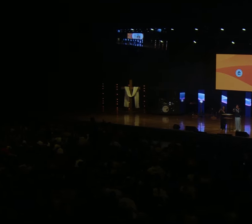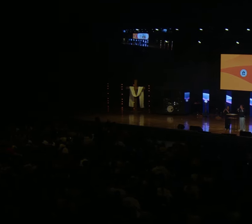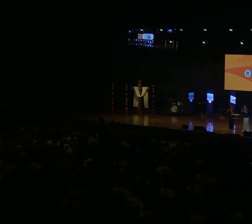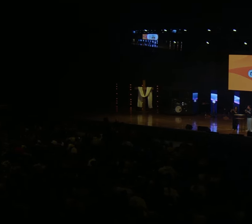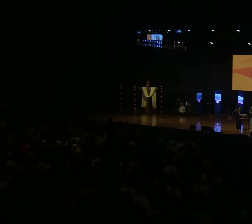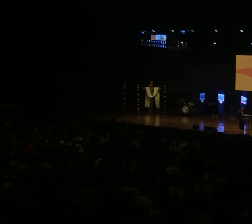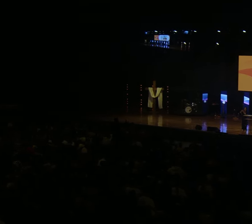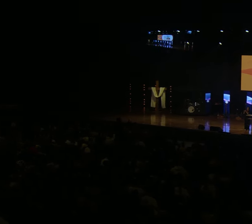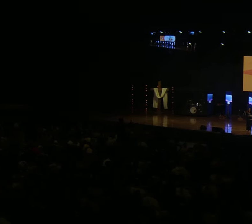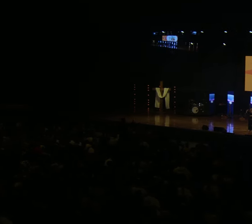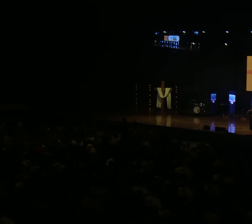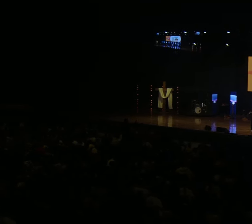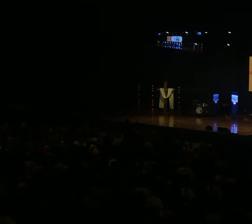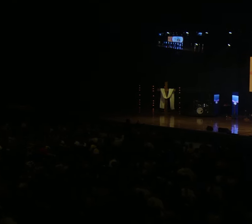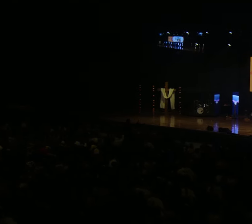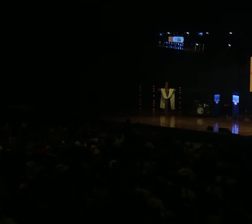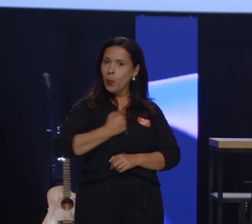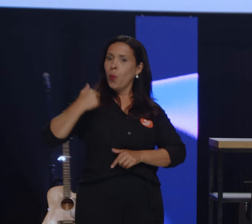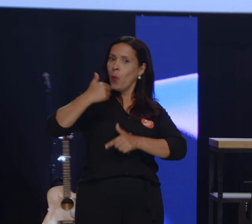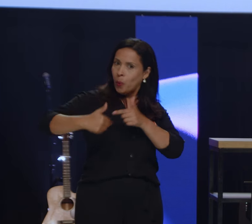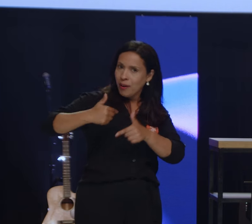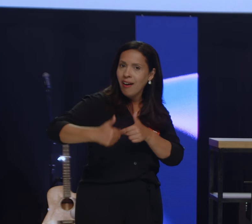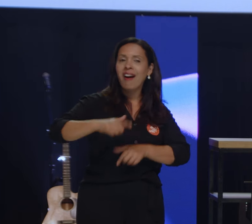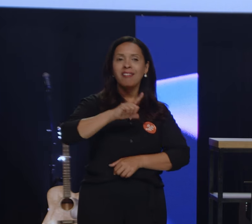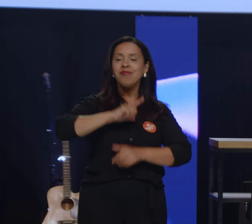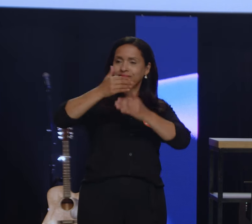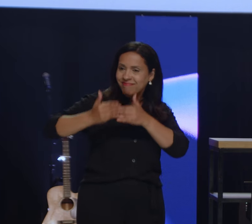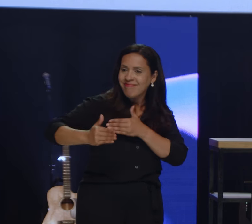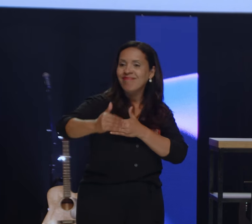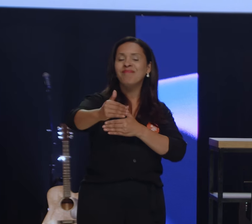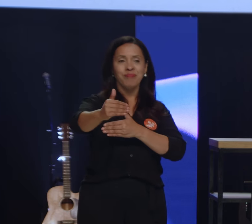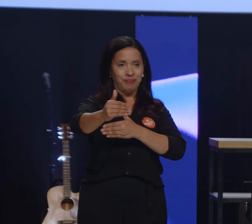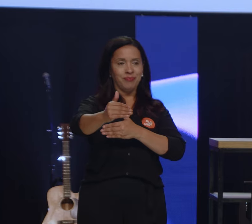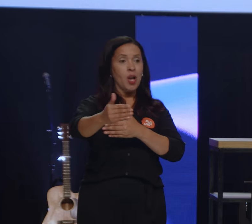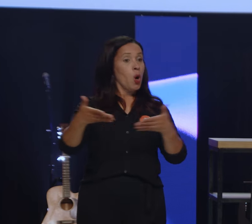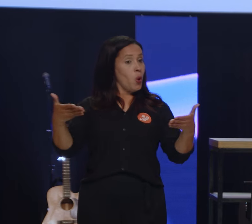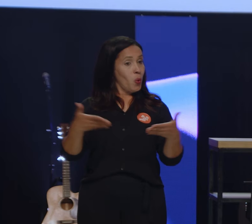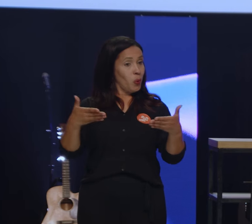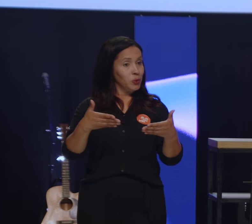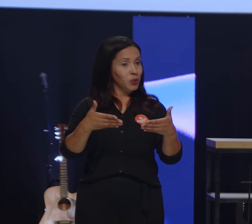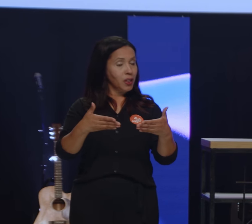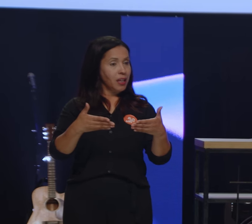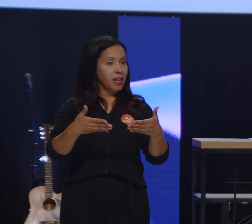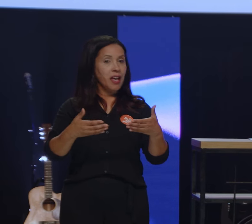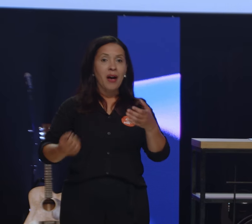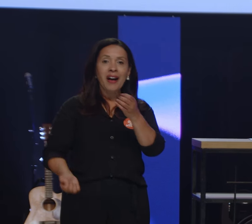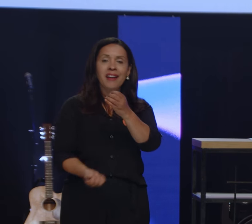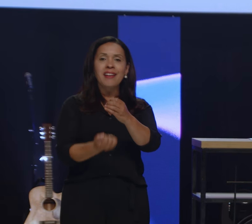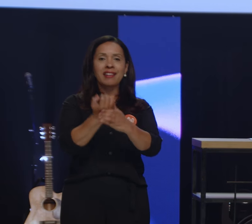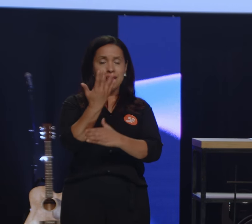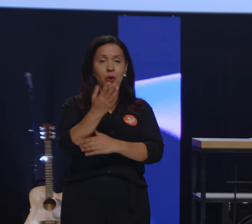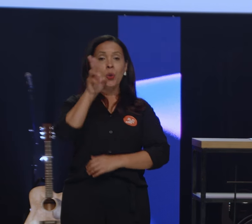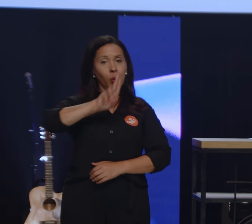E temos muito trabalho pela frente. Hoje, no nosso lançamento, nós estamos então com